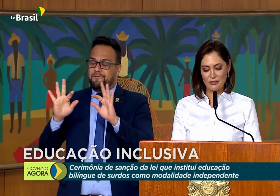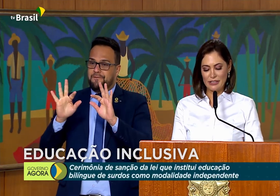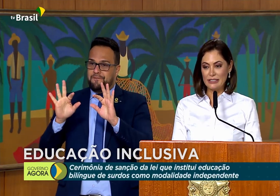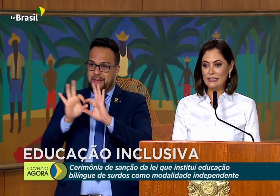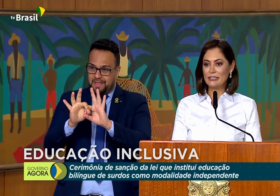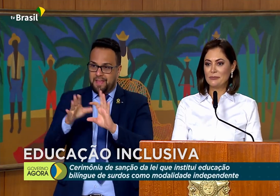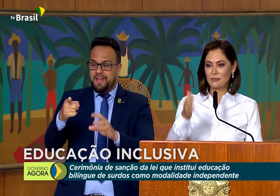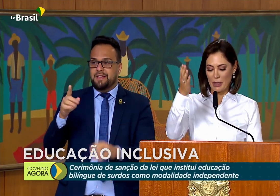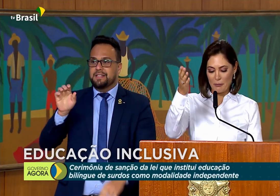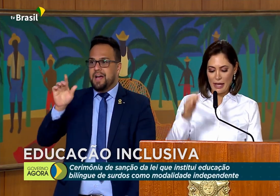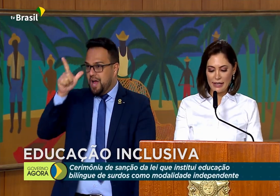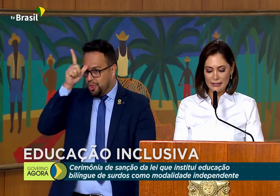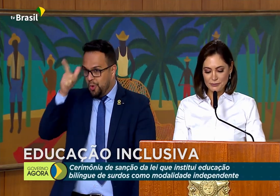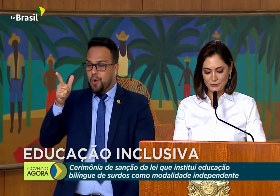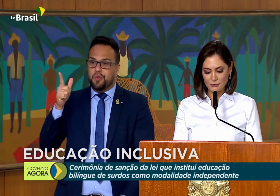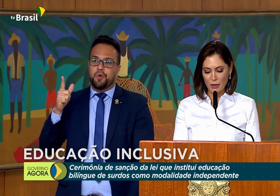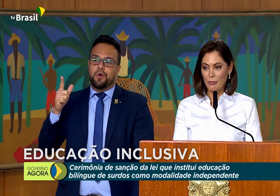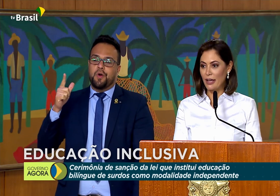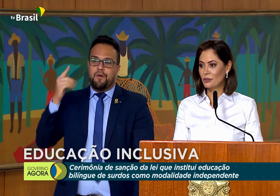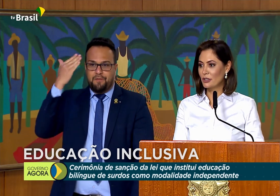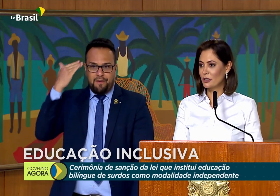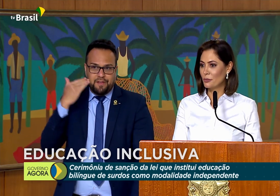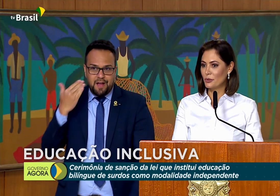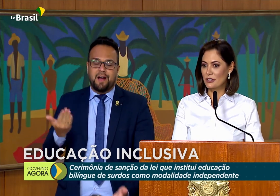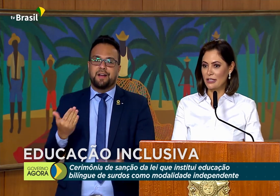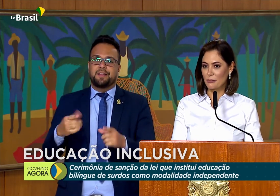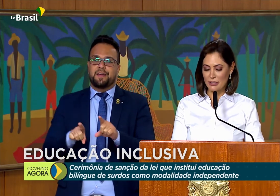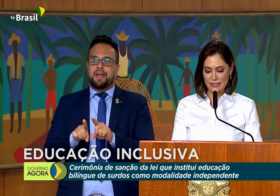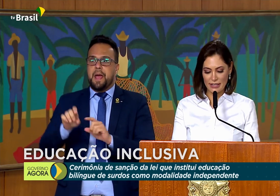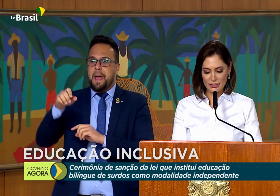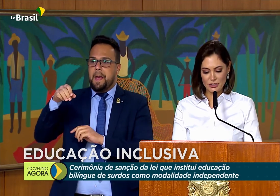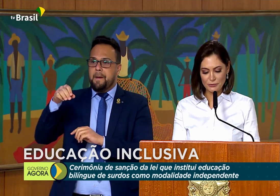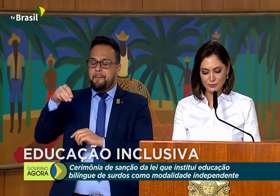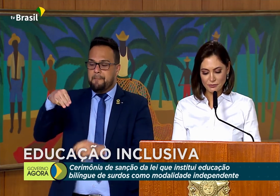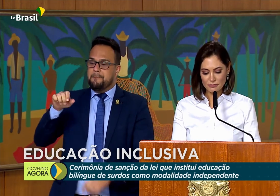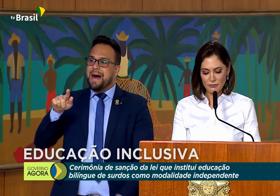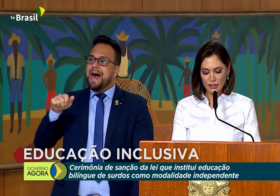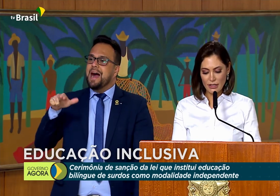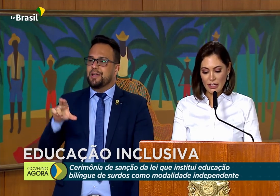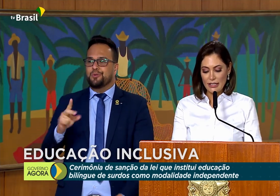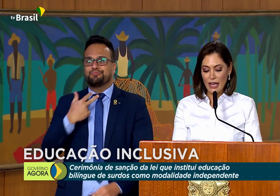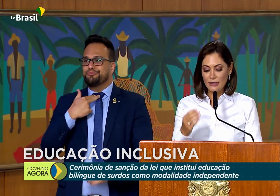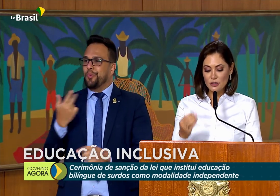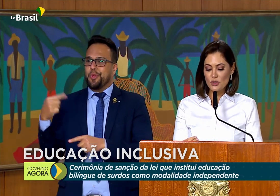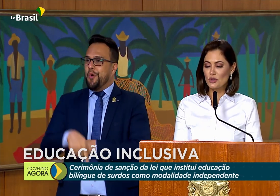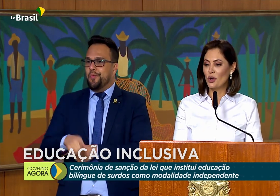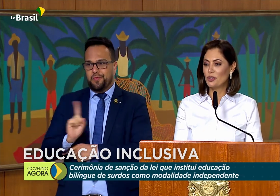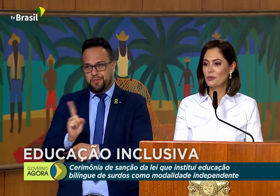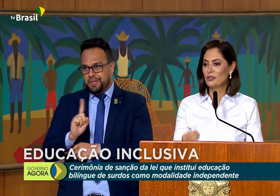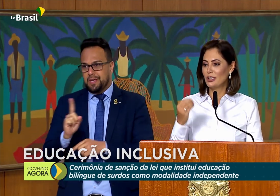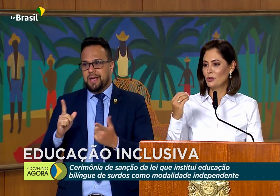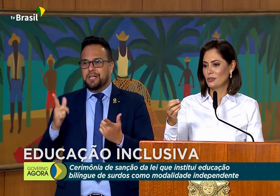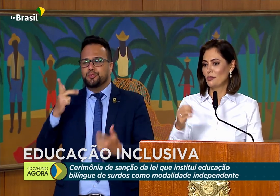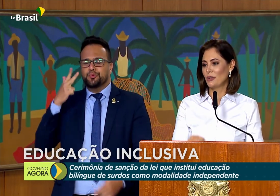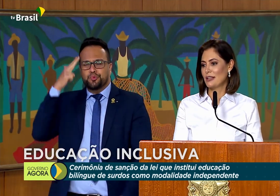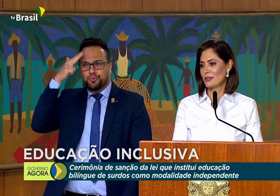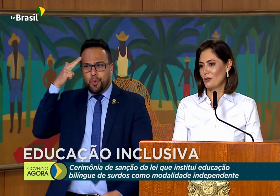Flaviane, Mari, Magno, que não pôde estar presente, que há anos sonham e lutam por essa